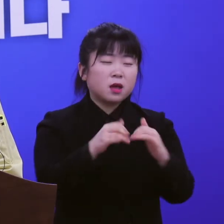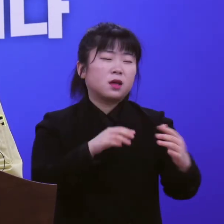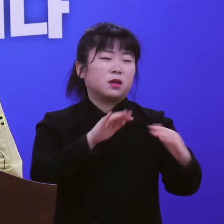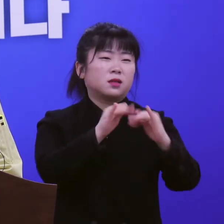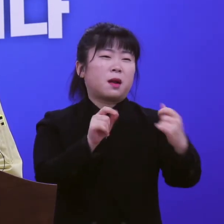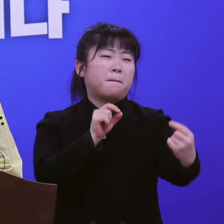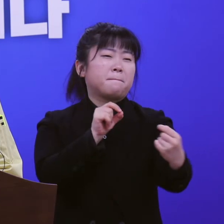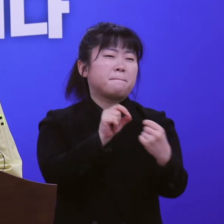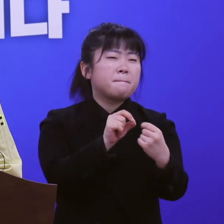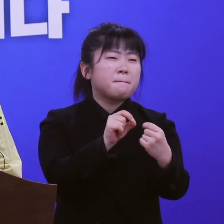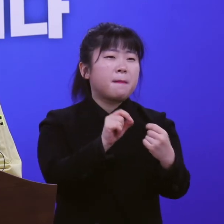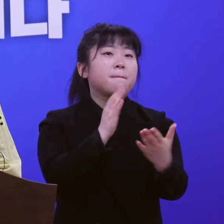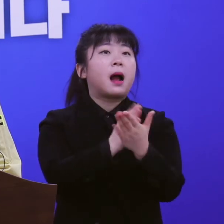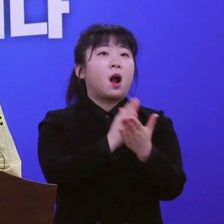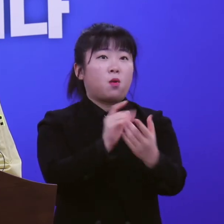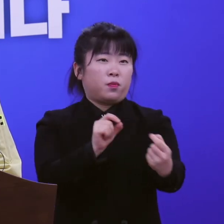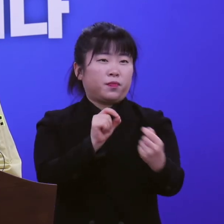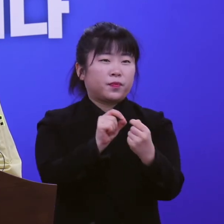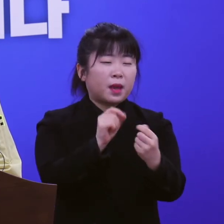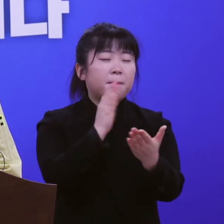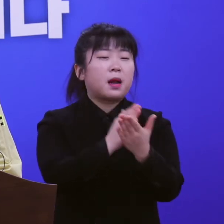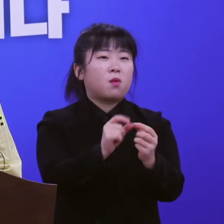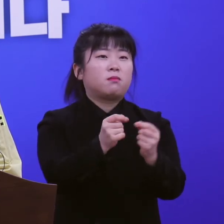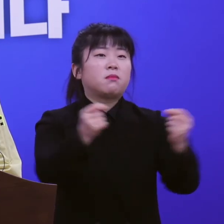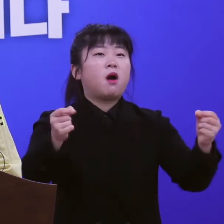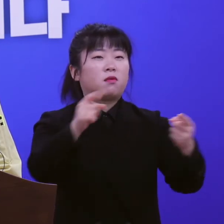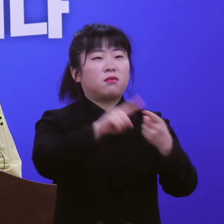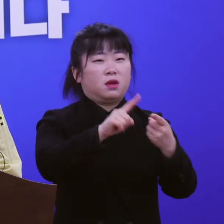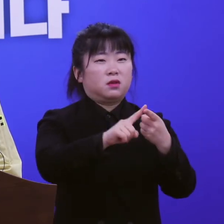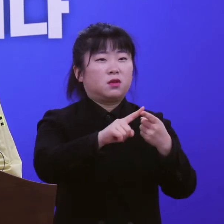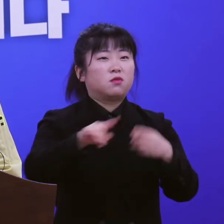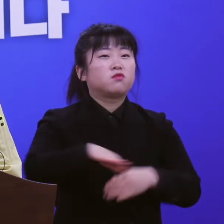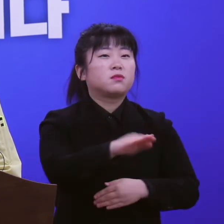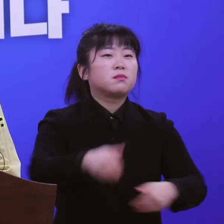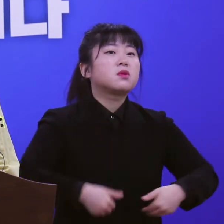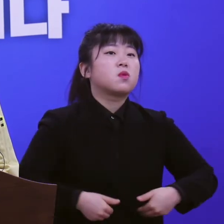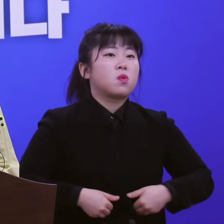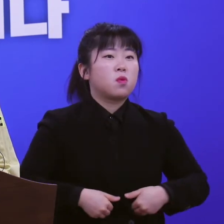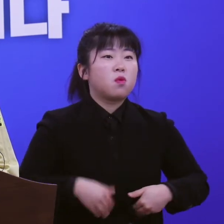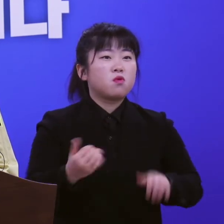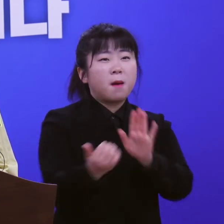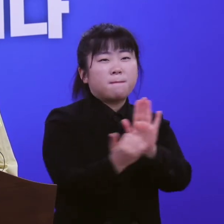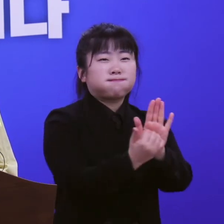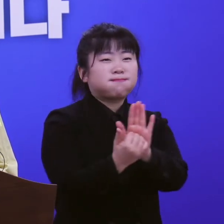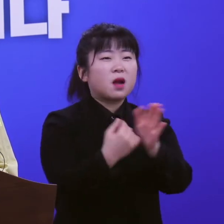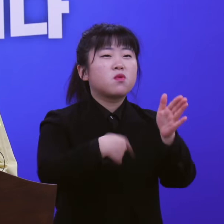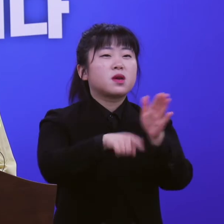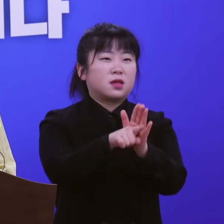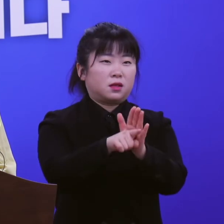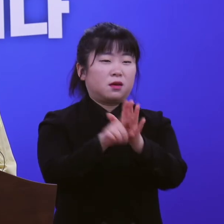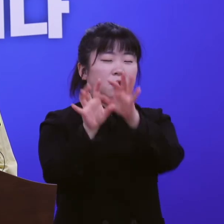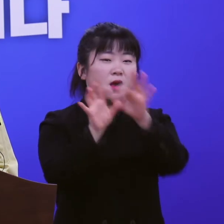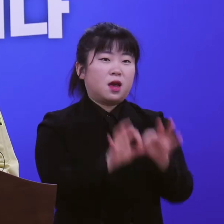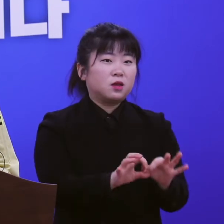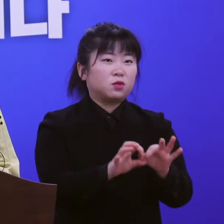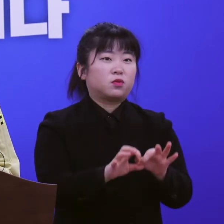강력히 시행되어야 합니다. 우리도 역시 방역에 빈틈이 없도록 최선을 다하겠습니다.